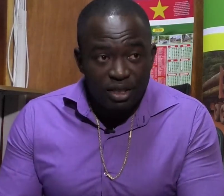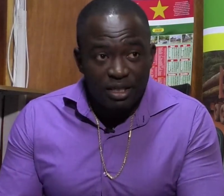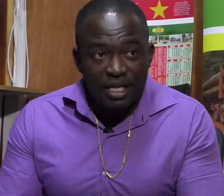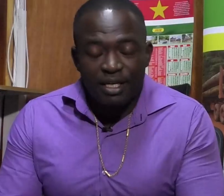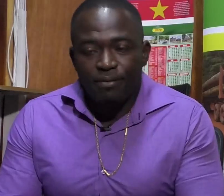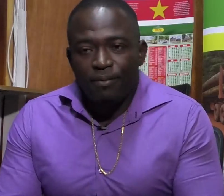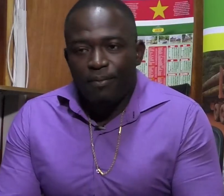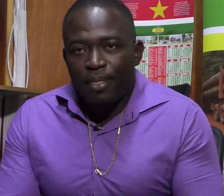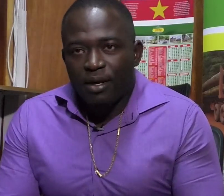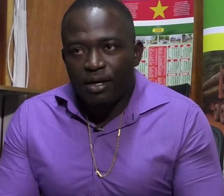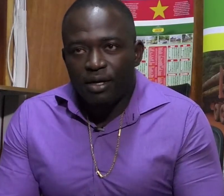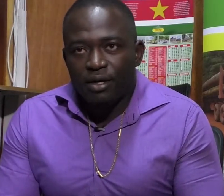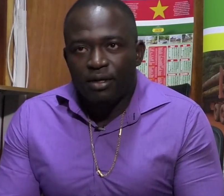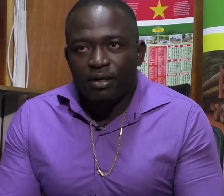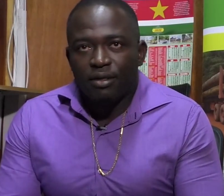personeelsleden.